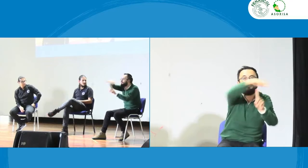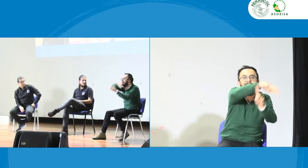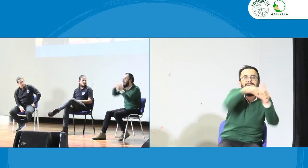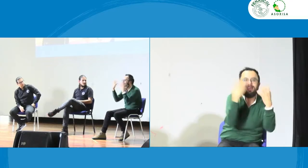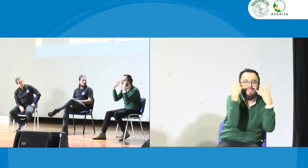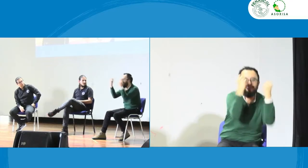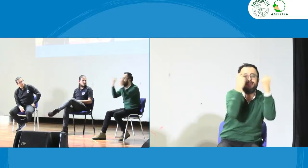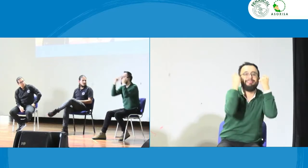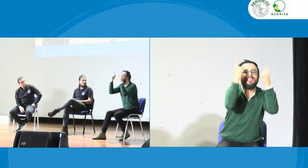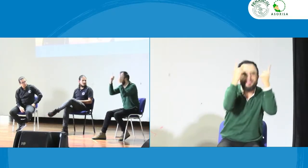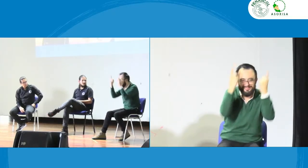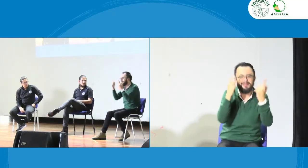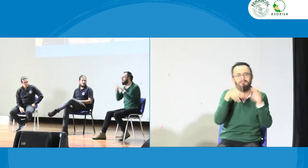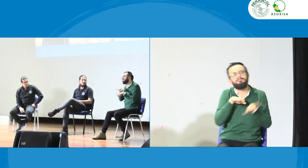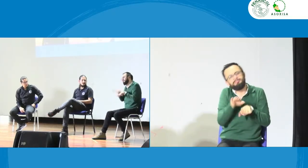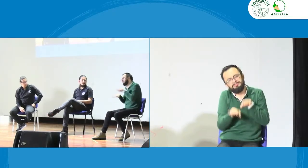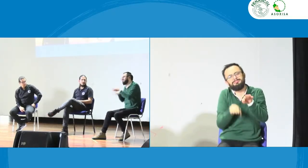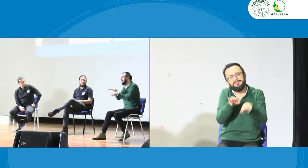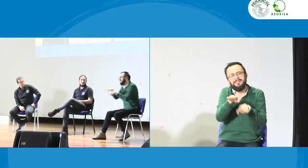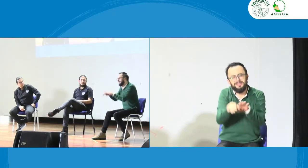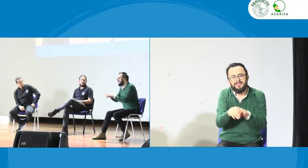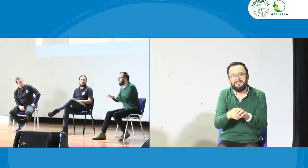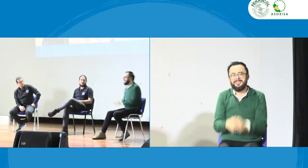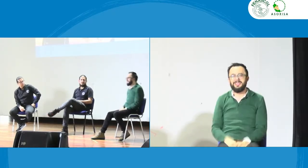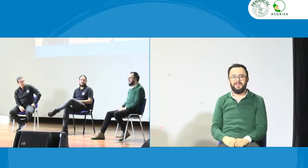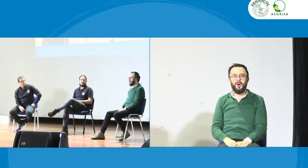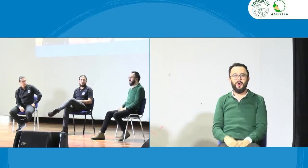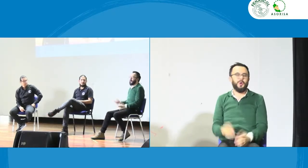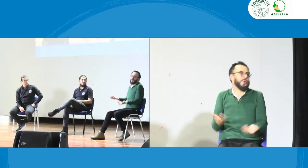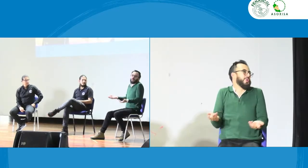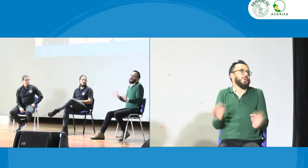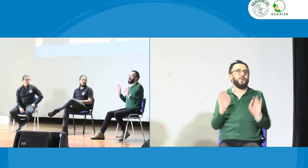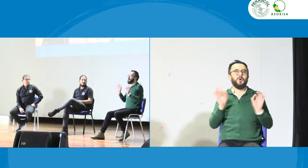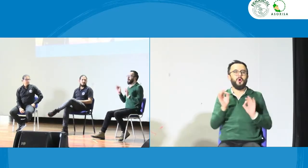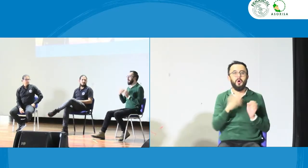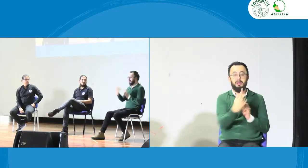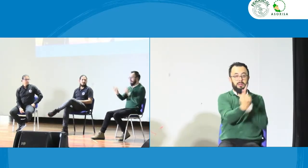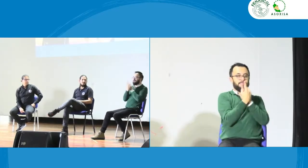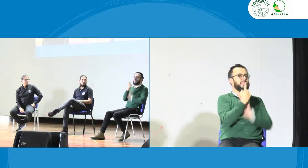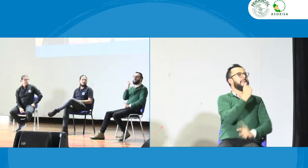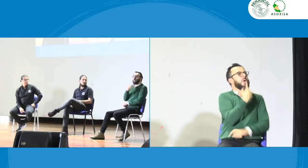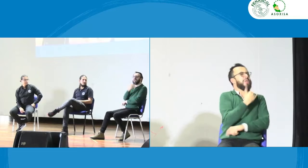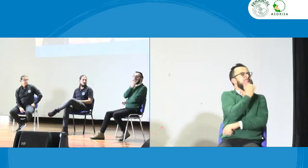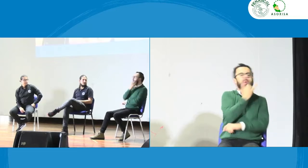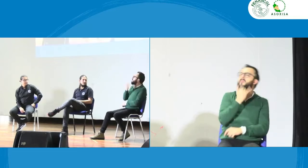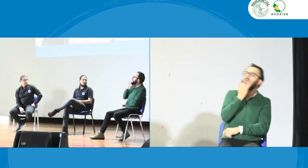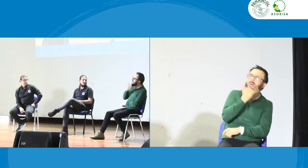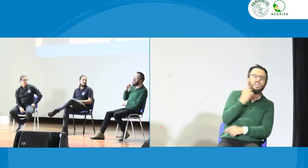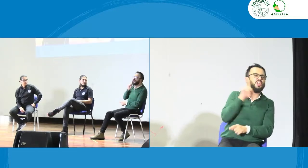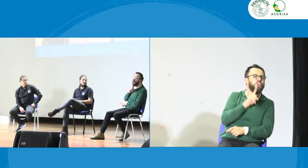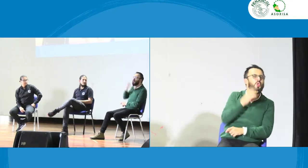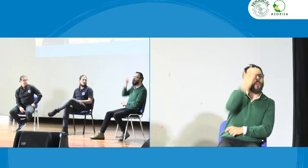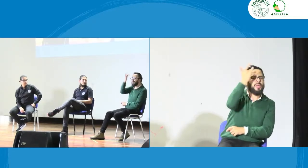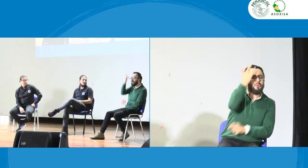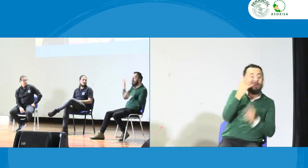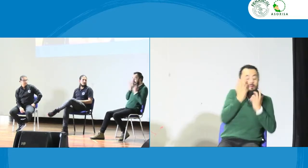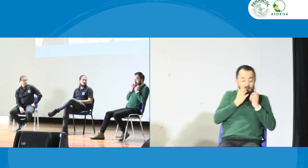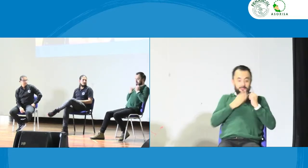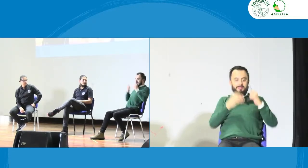preguntas para que de esta manera es el entorno social reconozca quién es la persona de quien le tienen que hacer las preguntas porque muchas veces pero